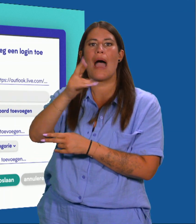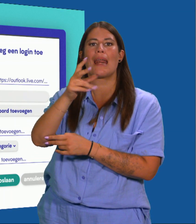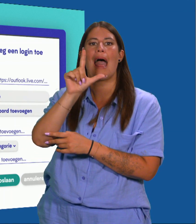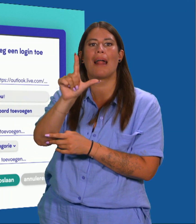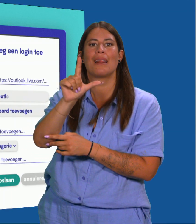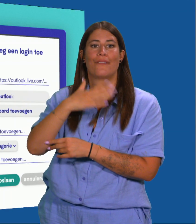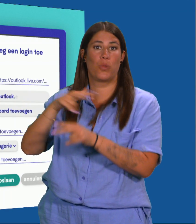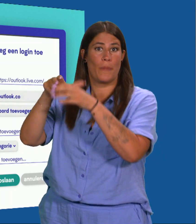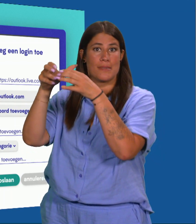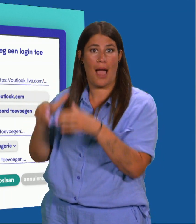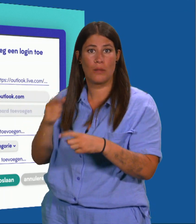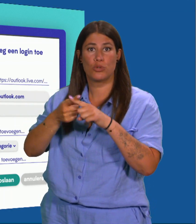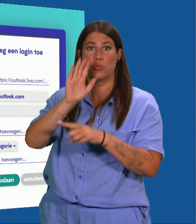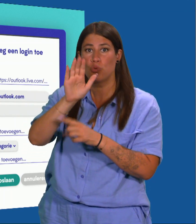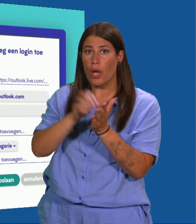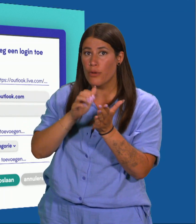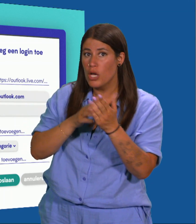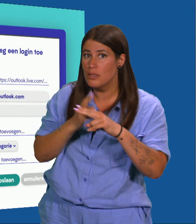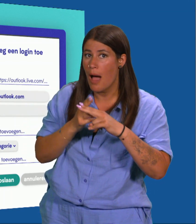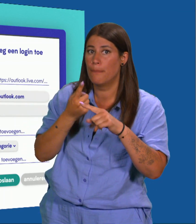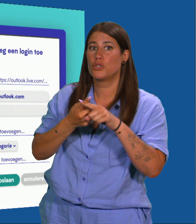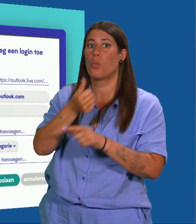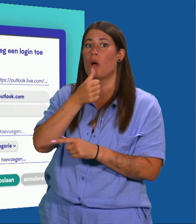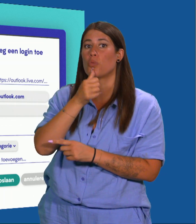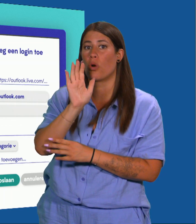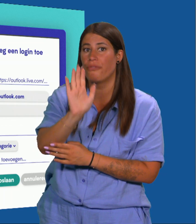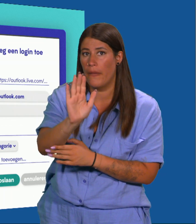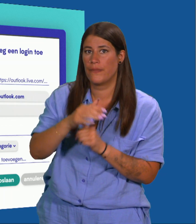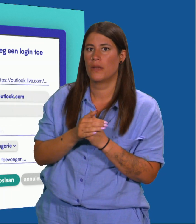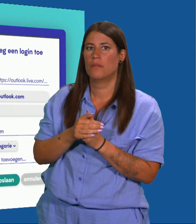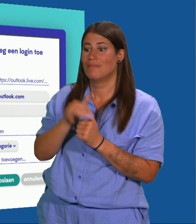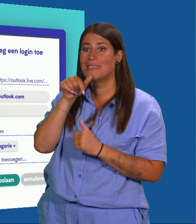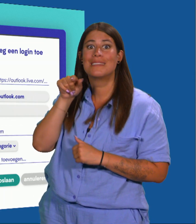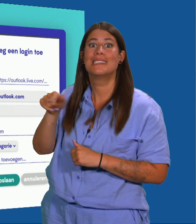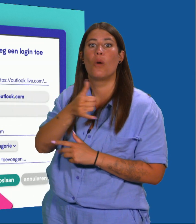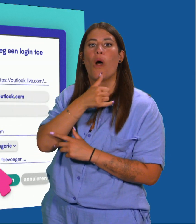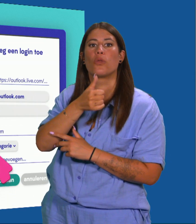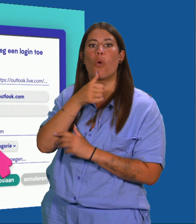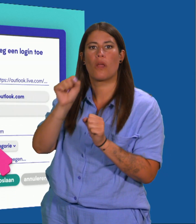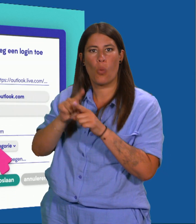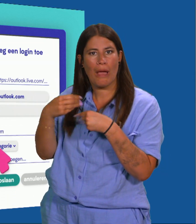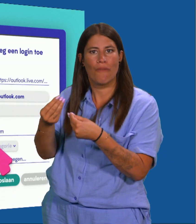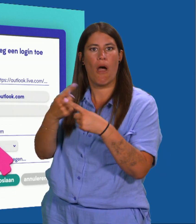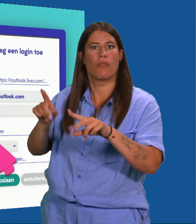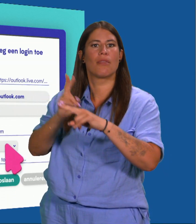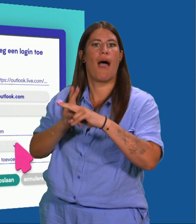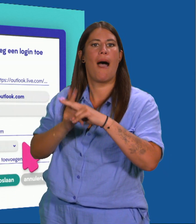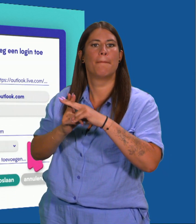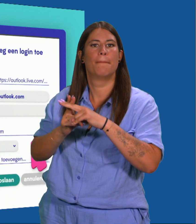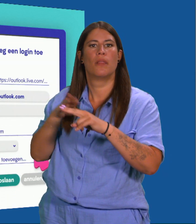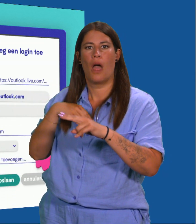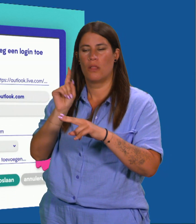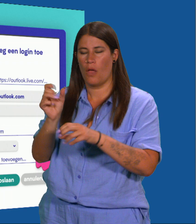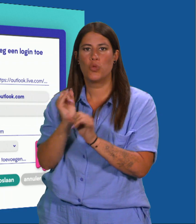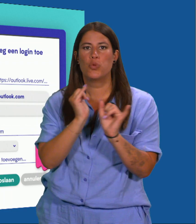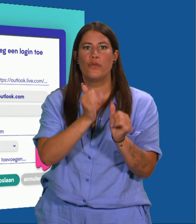gebruikersnaam en wachtwoord. Je kan dit wachtwoord ook een naam geven en het toevoegen aan een categorie om het sneller terug